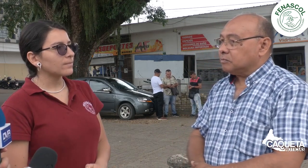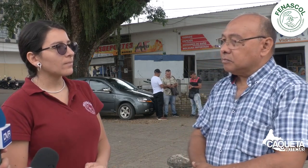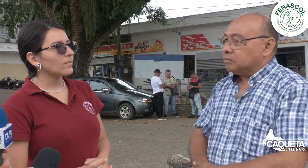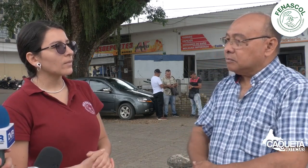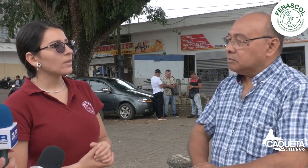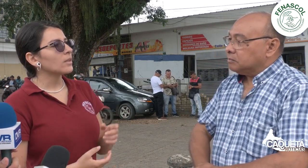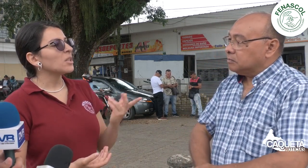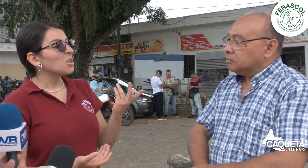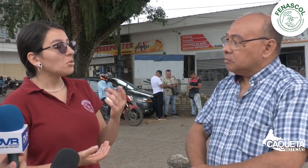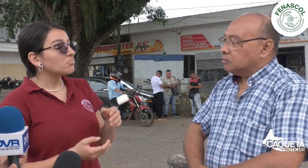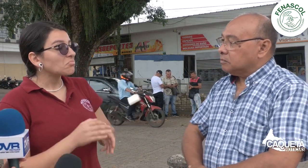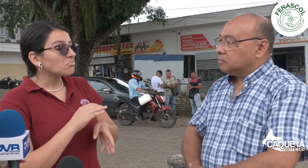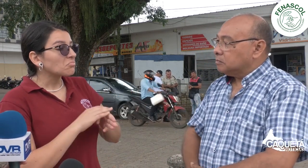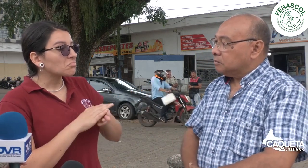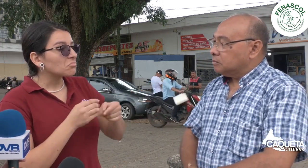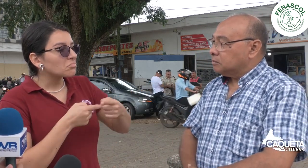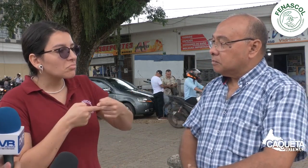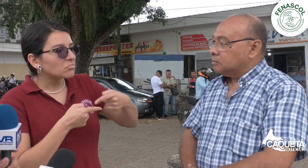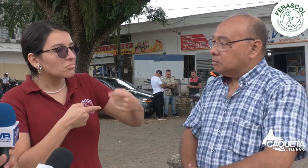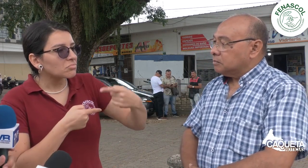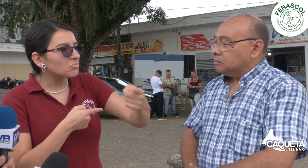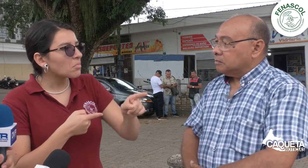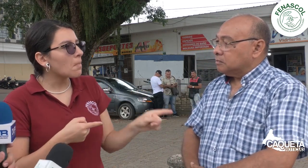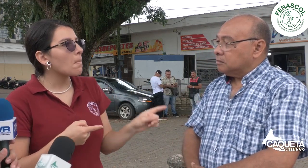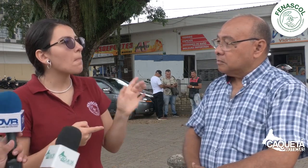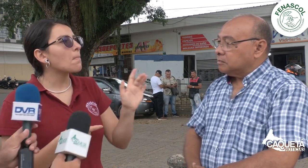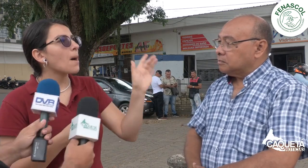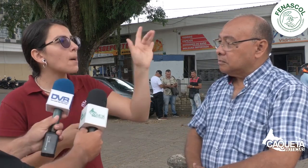siguen y cuánta población esperan precisamente a capacitarlos?